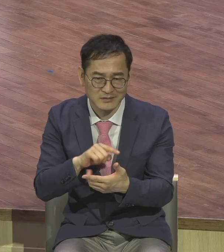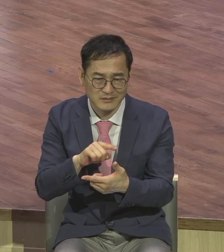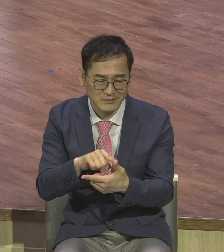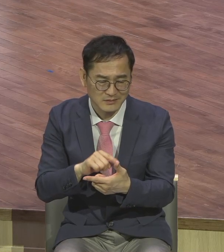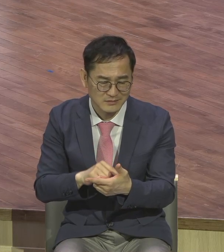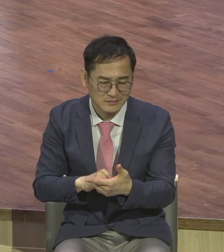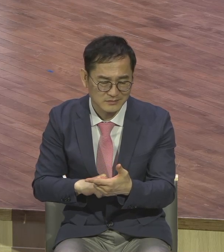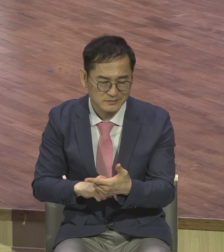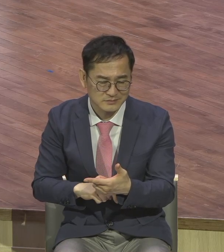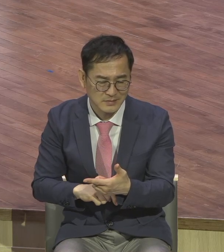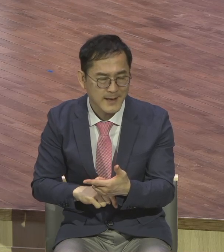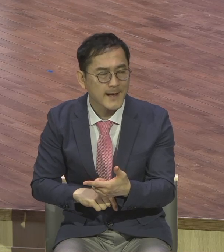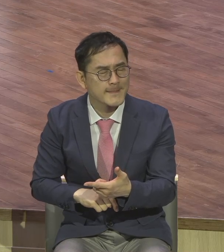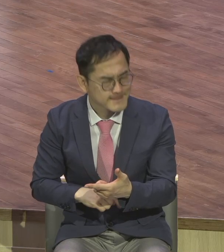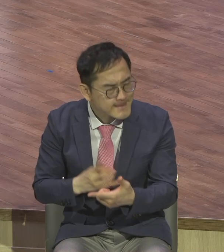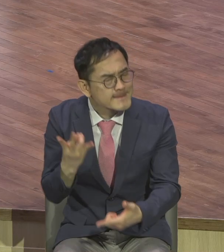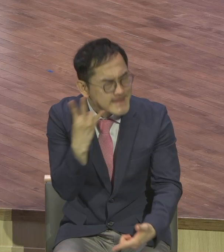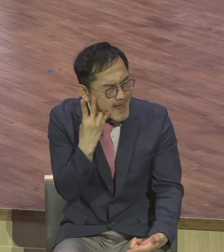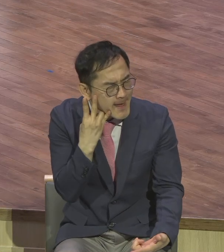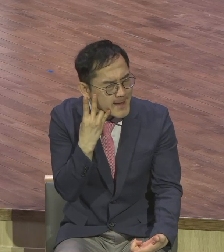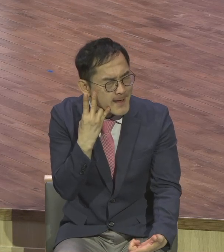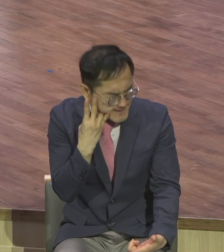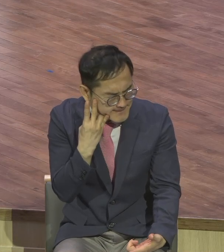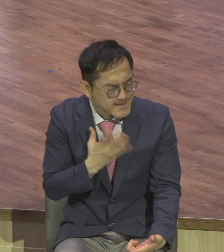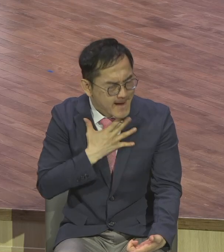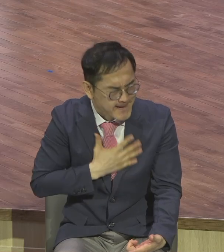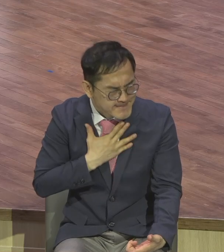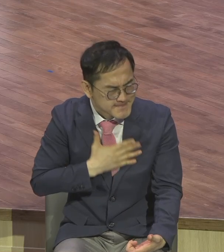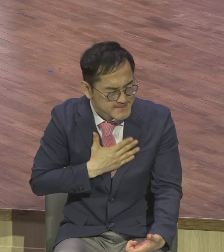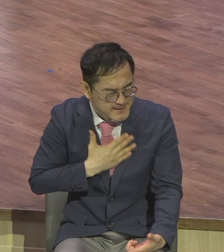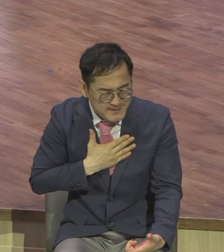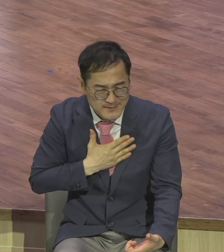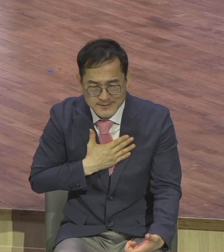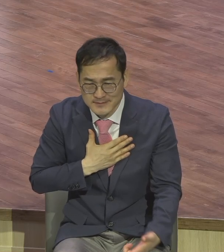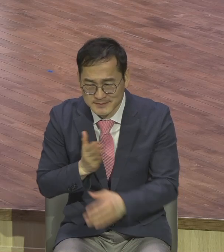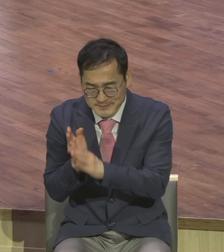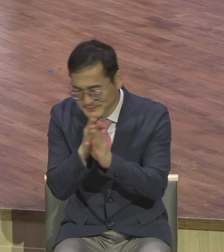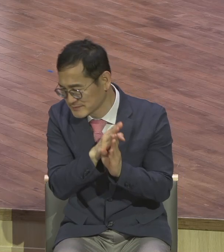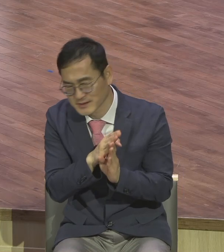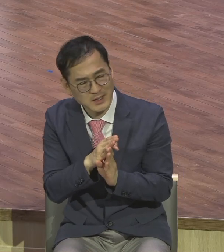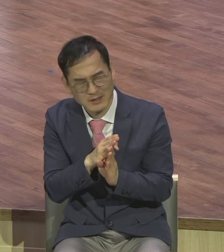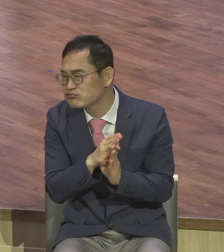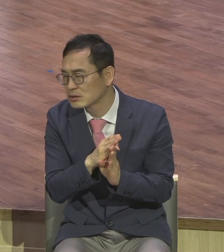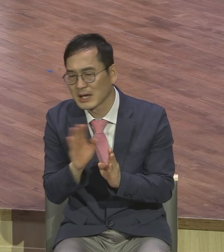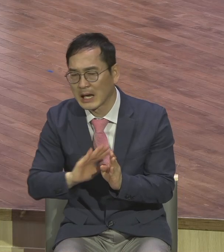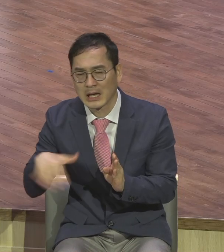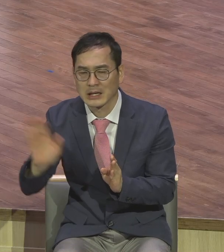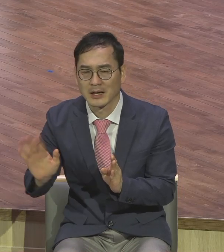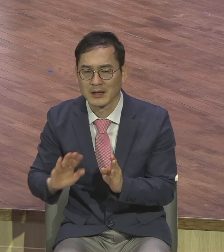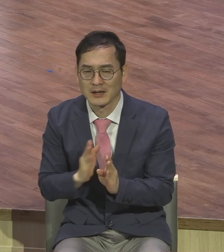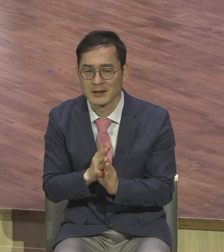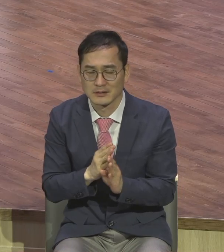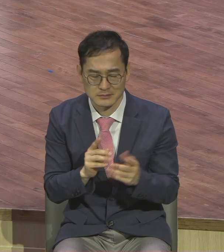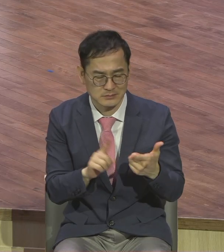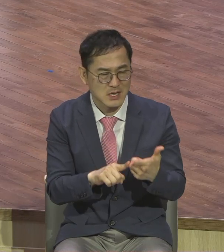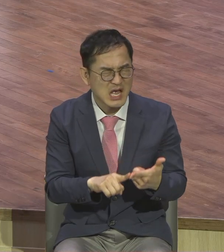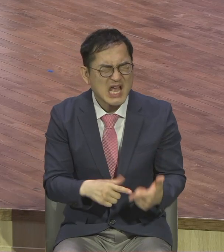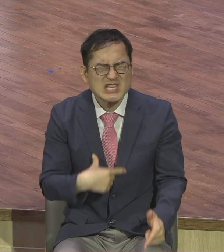맏아들은 가겠습니다. 대답 시원하게 해놓고 안 가세요. 둘째 아들은 안 가. 안 간다 해놓고